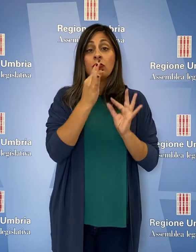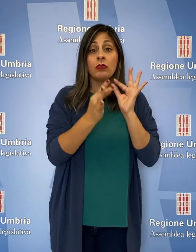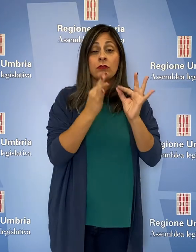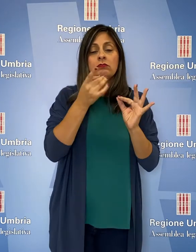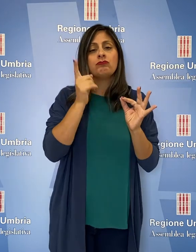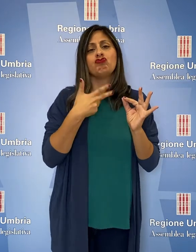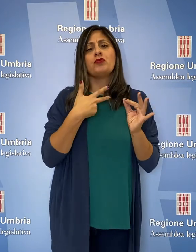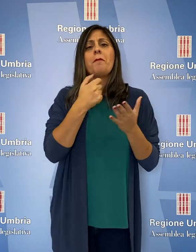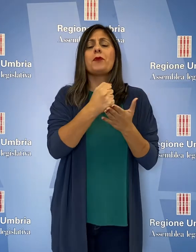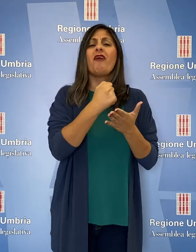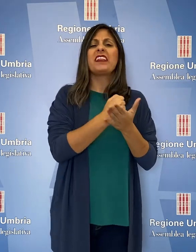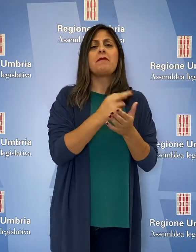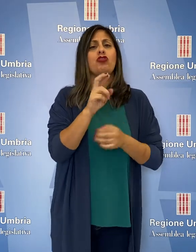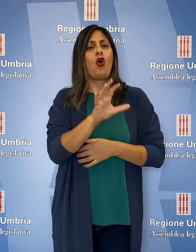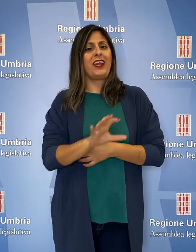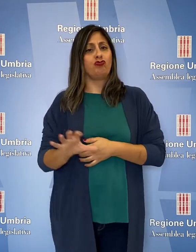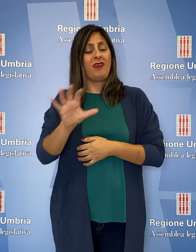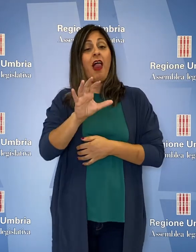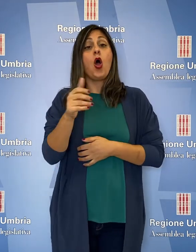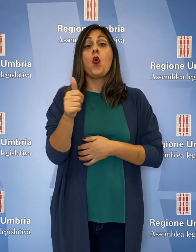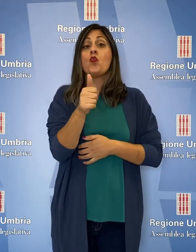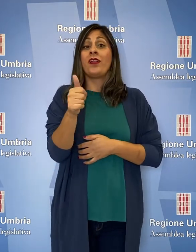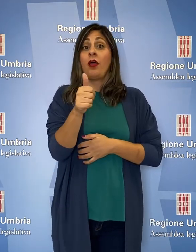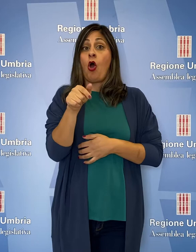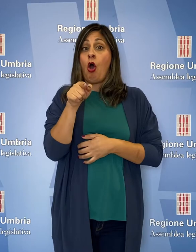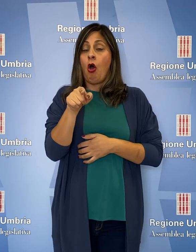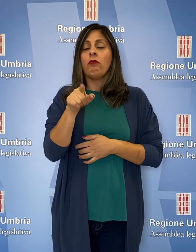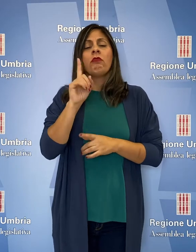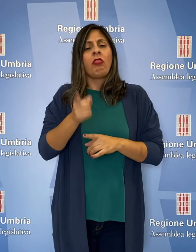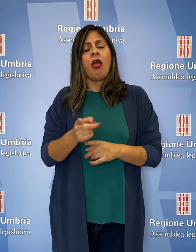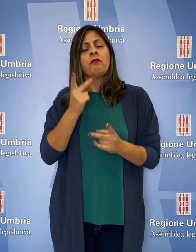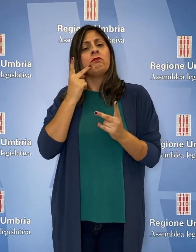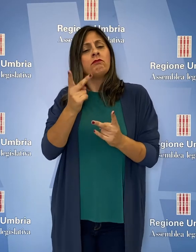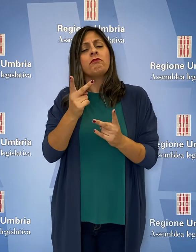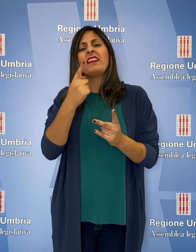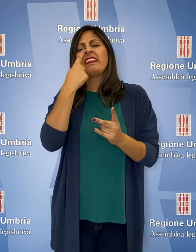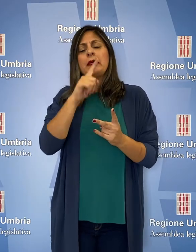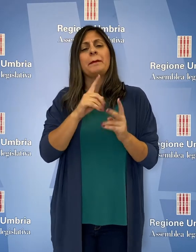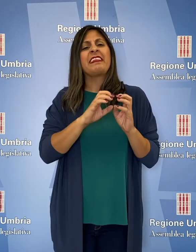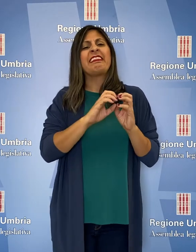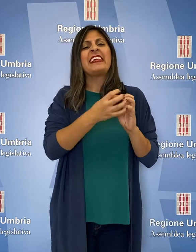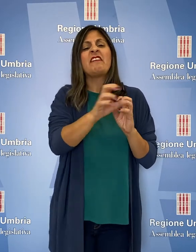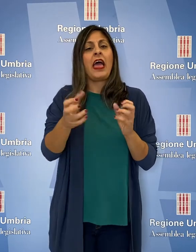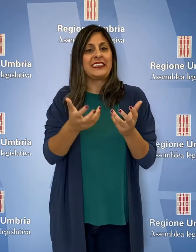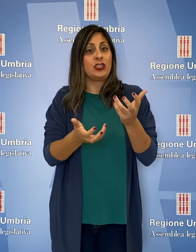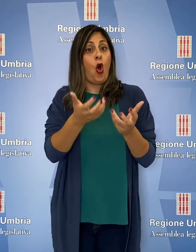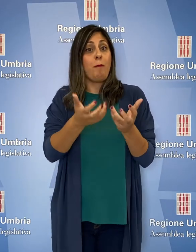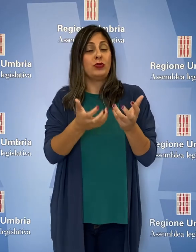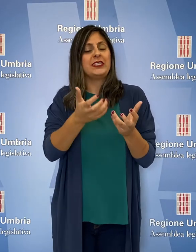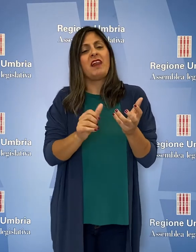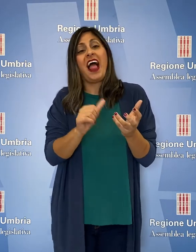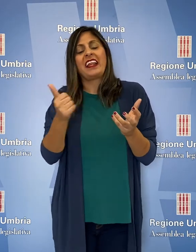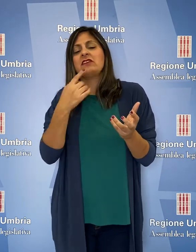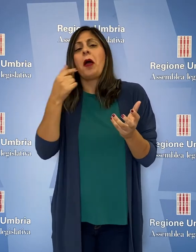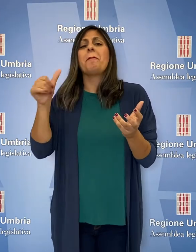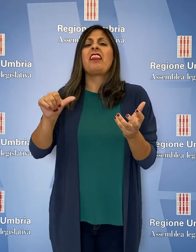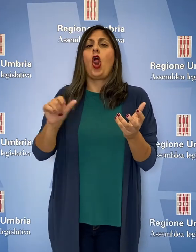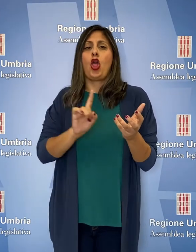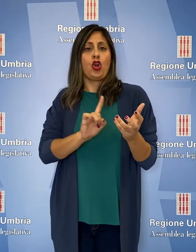comporta l'adozione di un provvedimento regionale unico che tenga conto delle diverse tipologie di combustibili